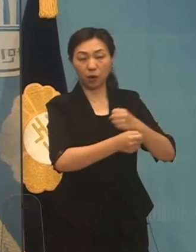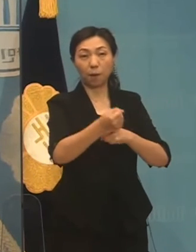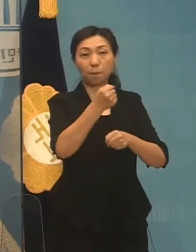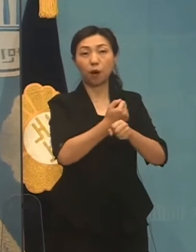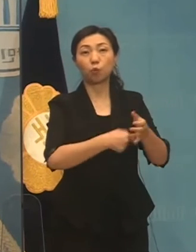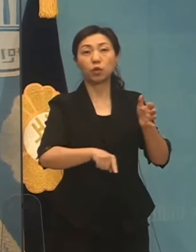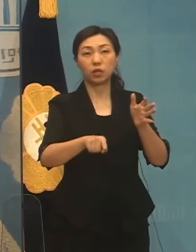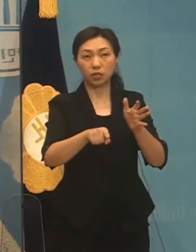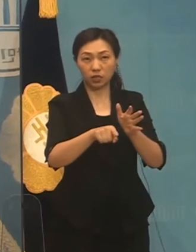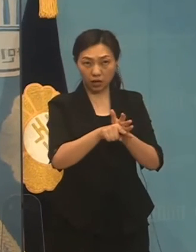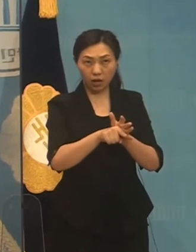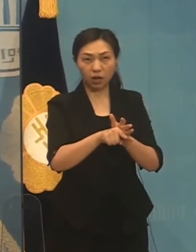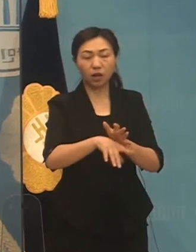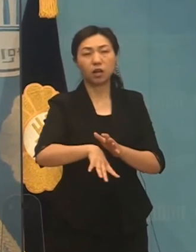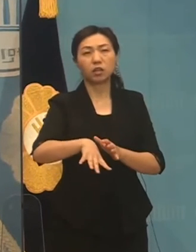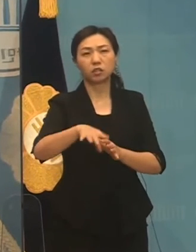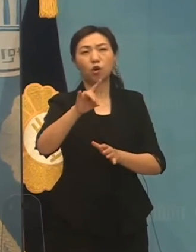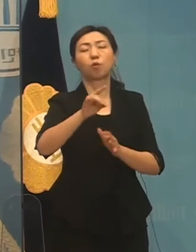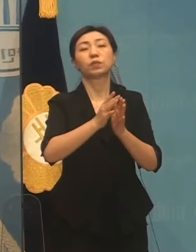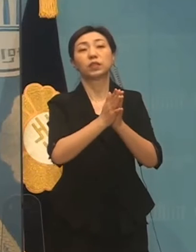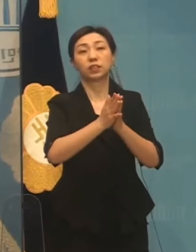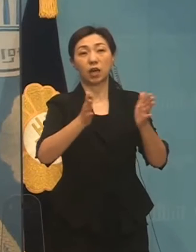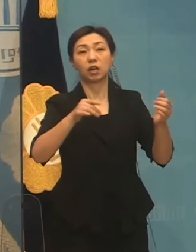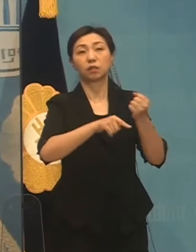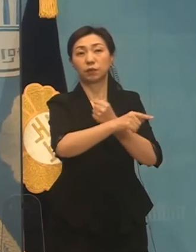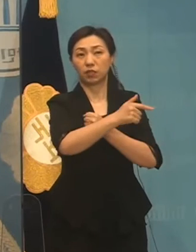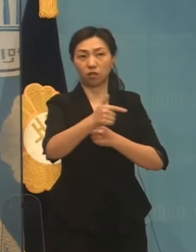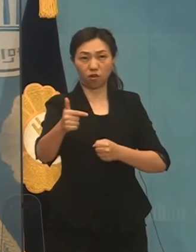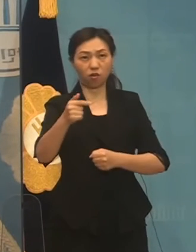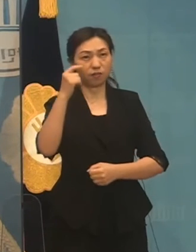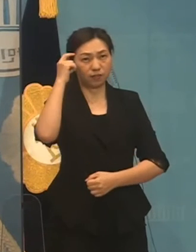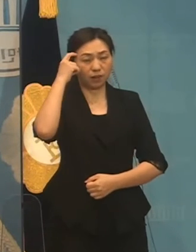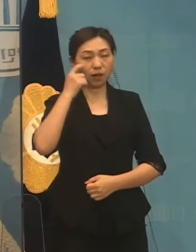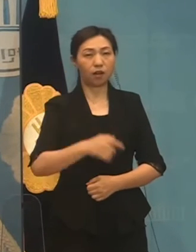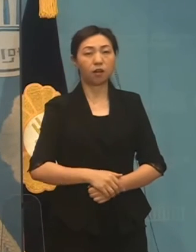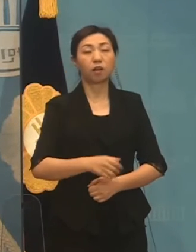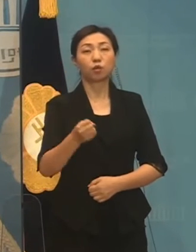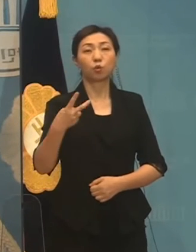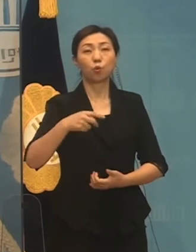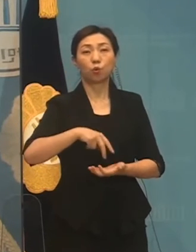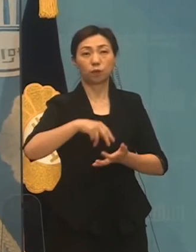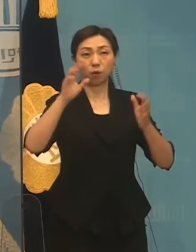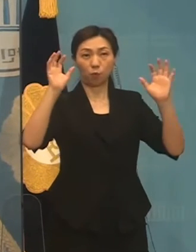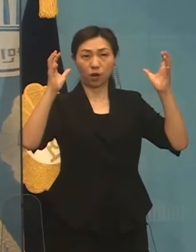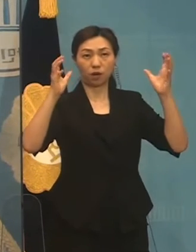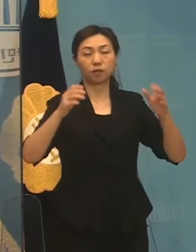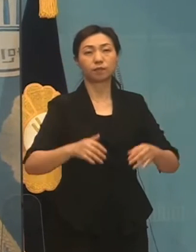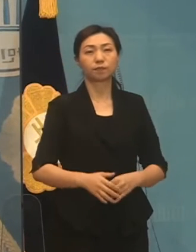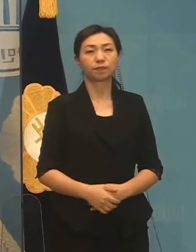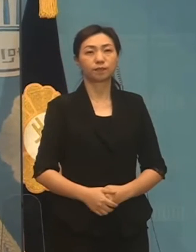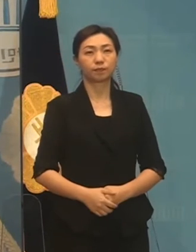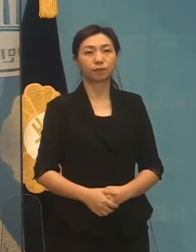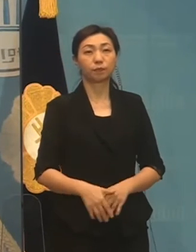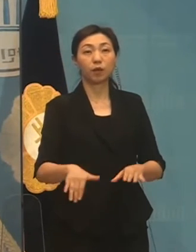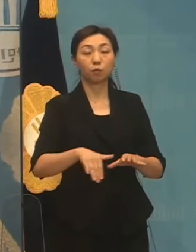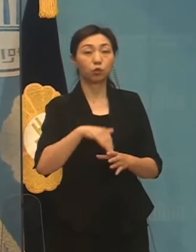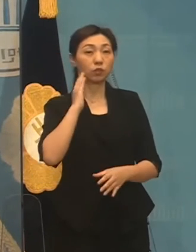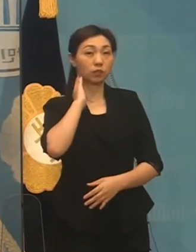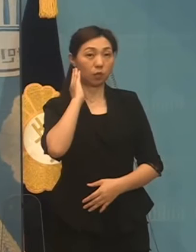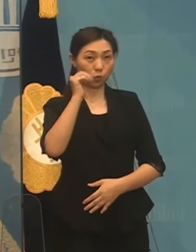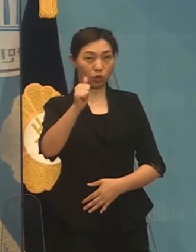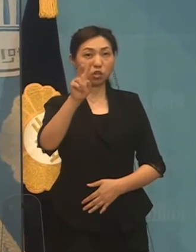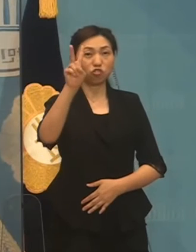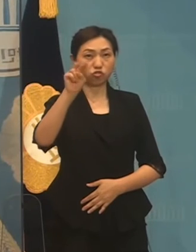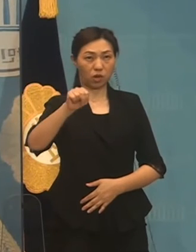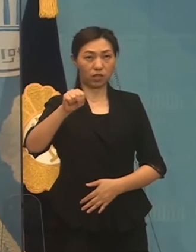단추를 마련할 수 있다는 점에서 의미 있는 조치이며 환영하는 바입니다. 문재인 대통령이